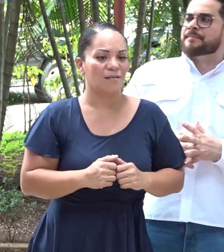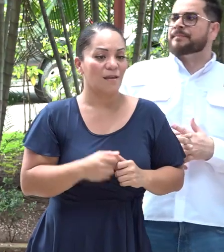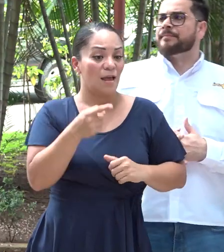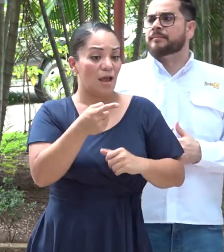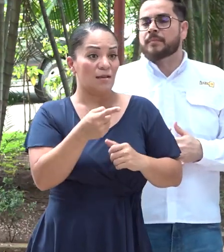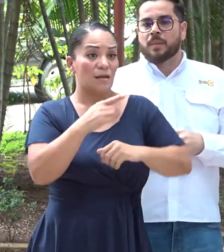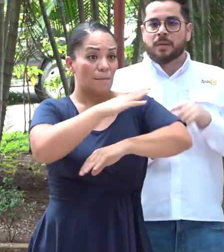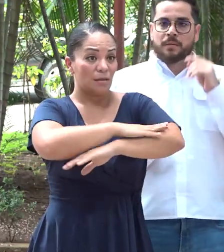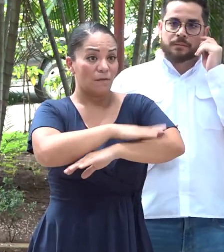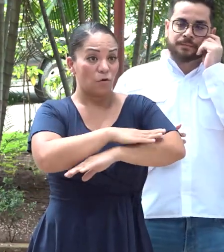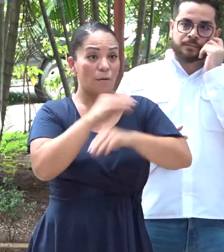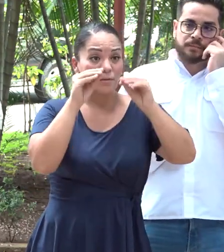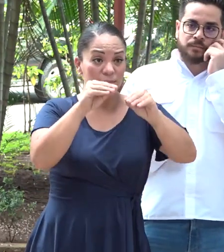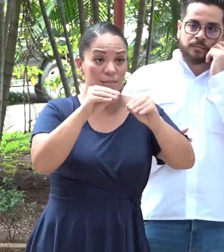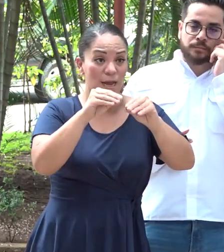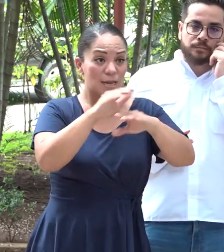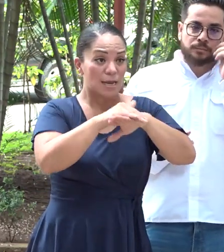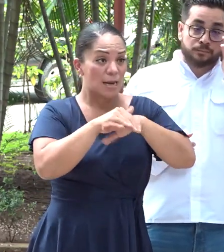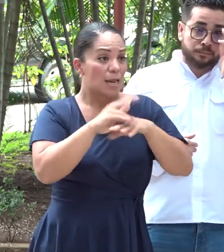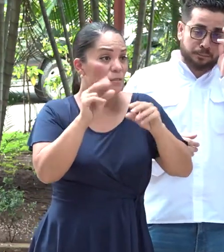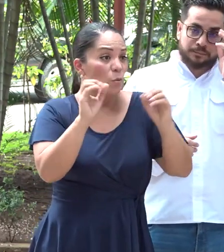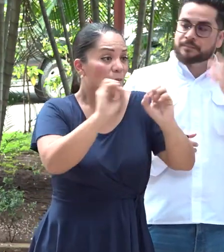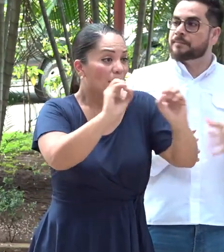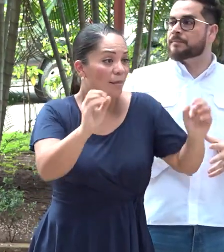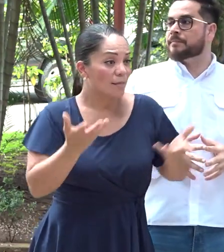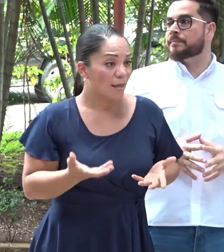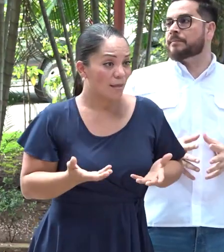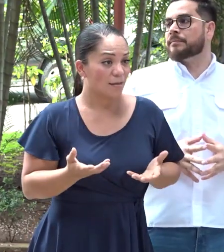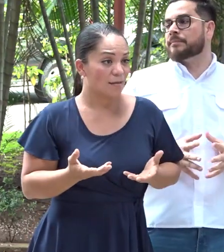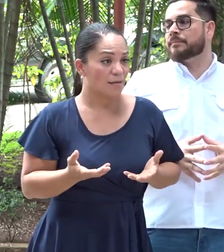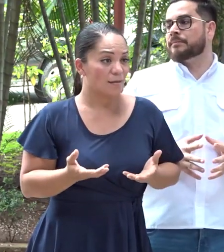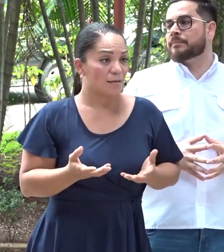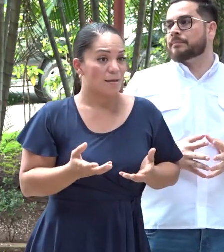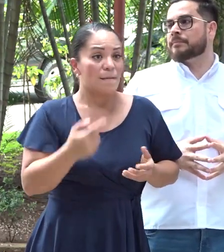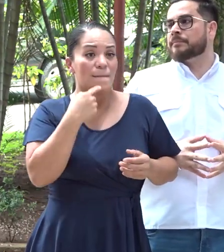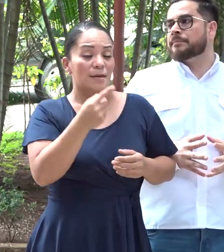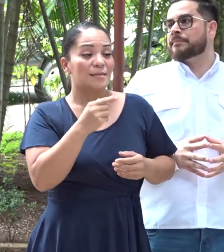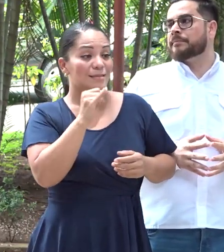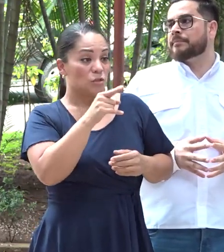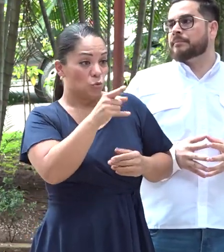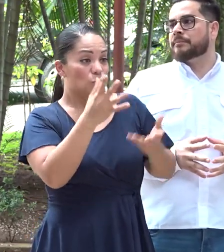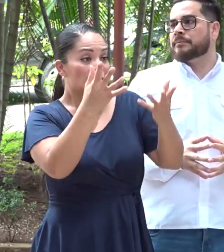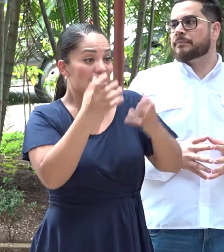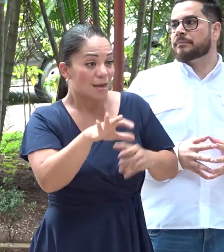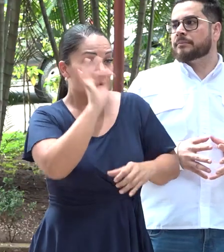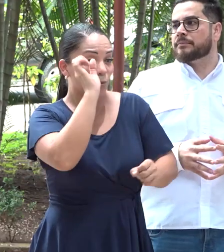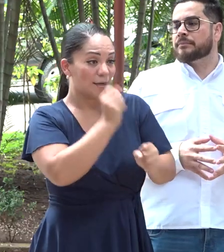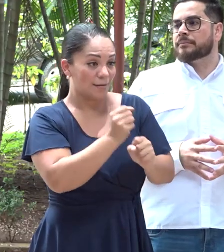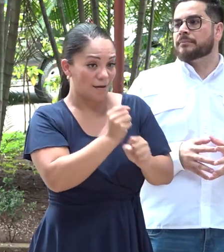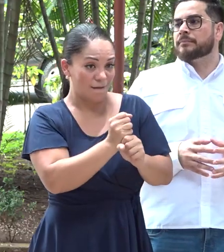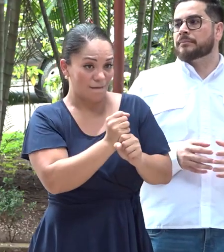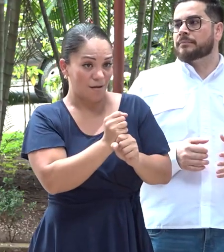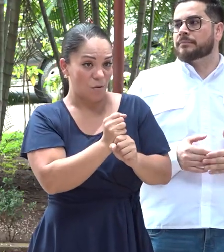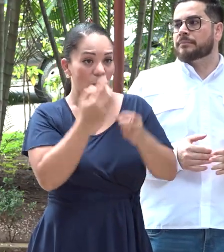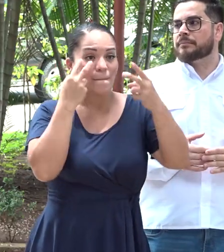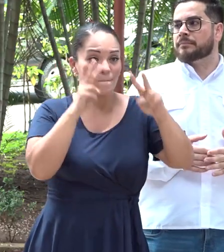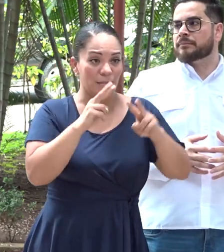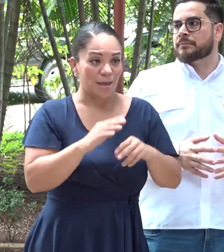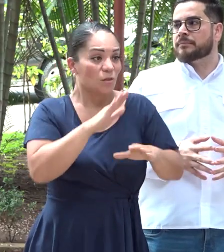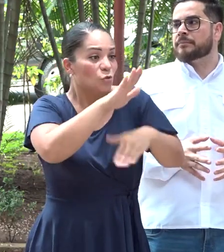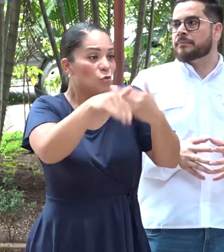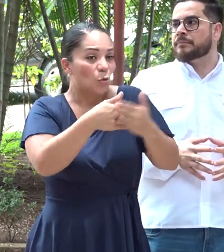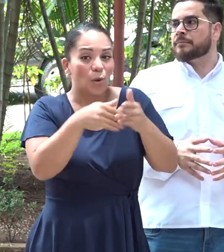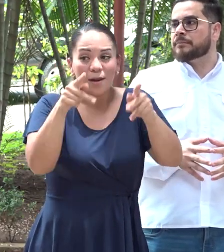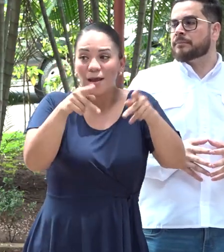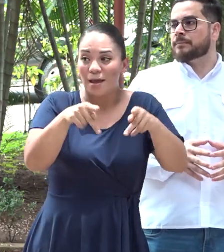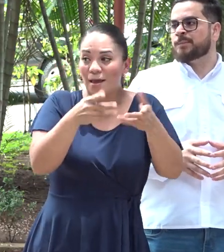va a enseñar inglés a nadie. Le va a decir, si usted quiere encontrar trabajo, vea, toda esta